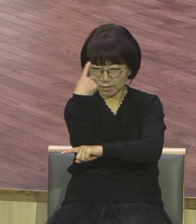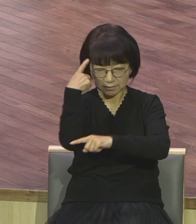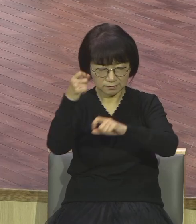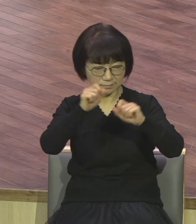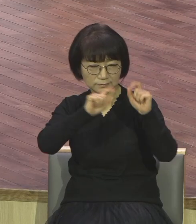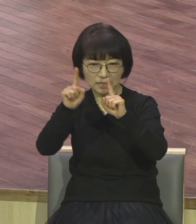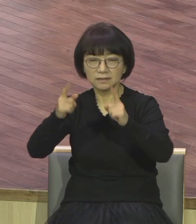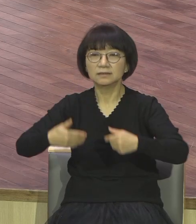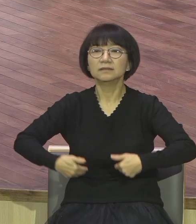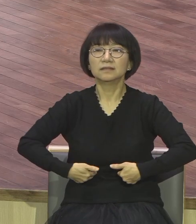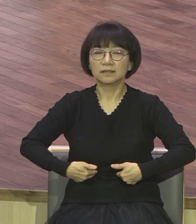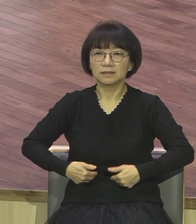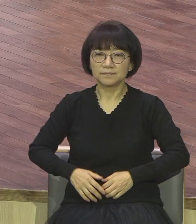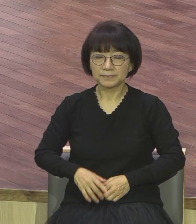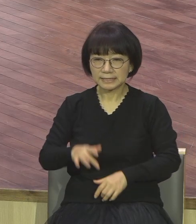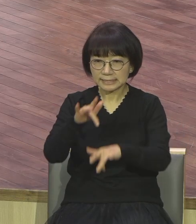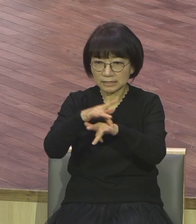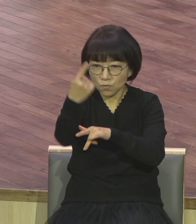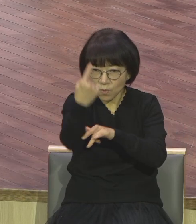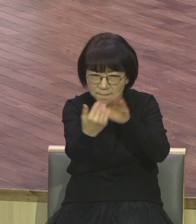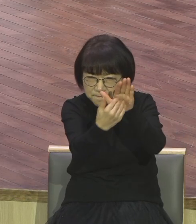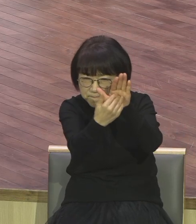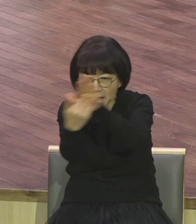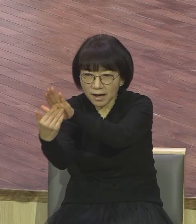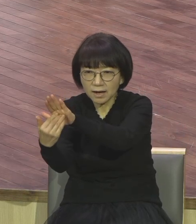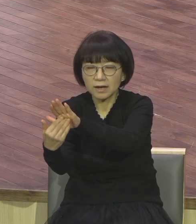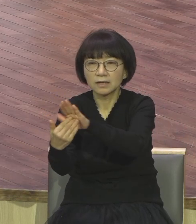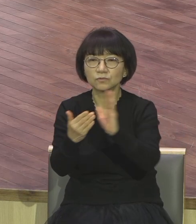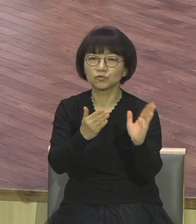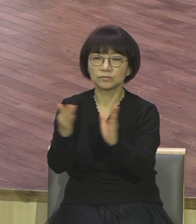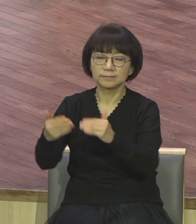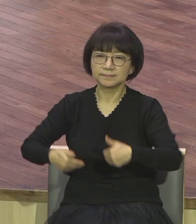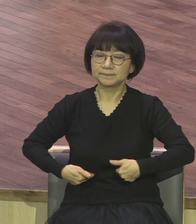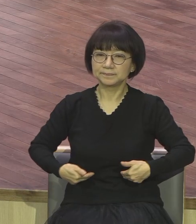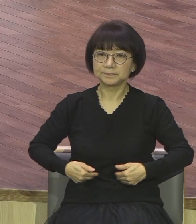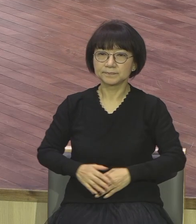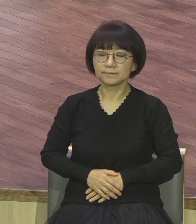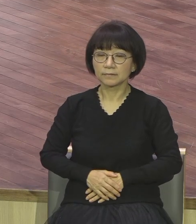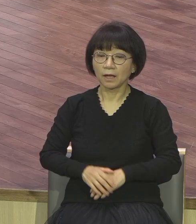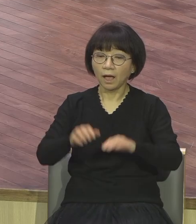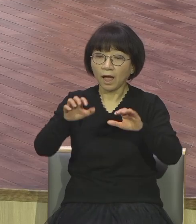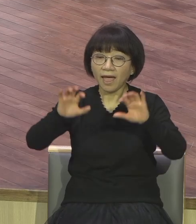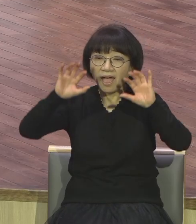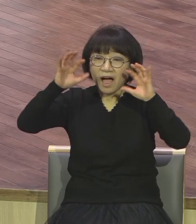영적 대응을 해야지 영적 비밀을 알면 지금 아동학대를 한 양부모가 누구요